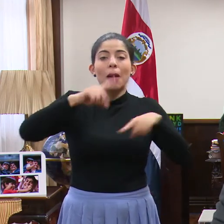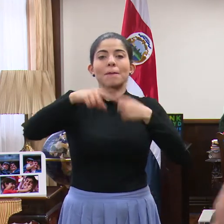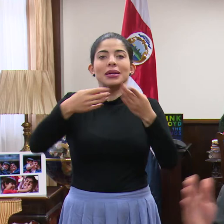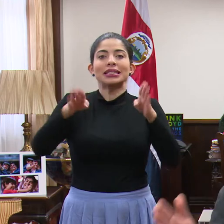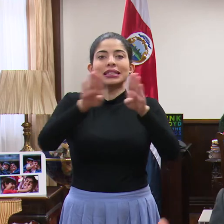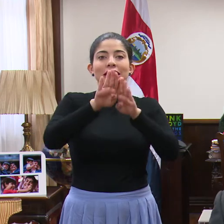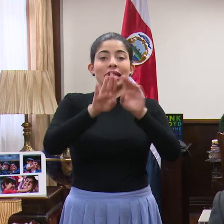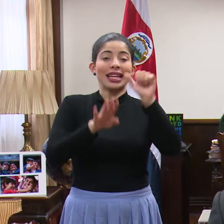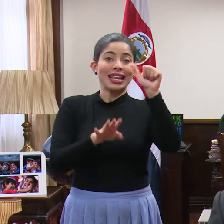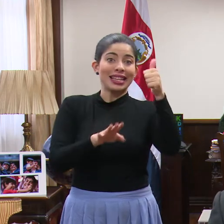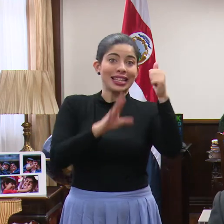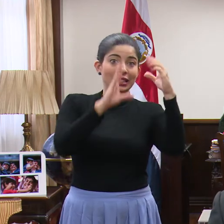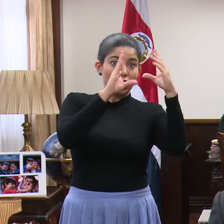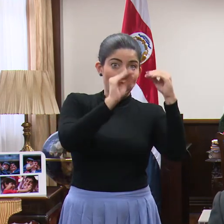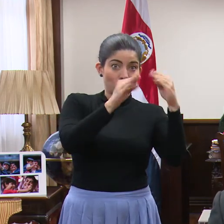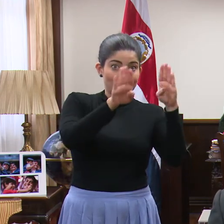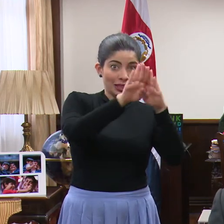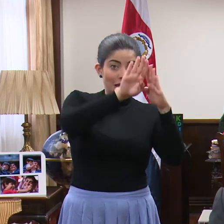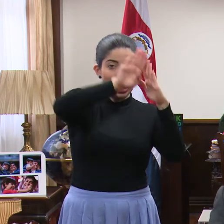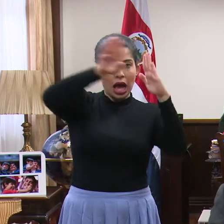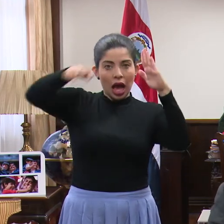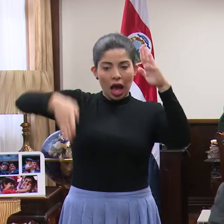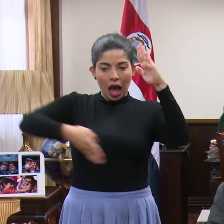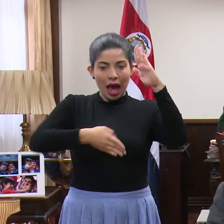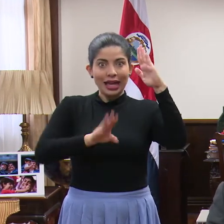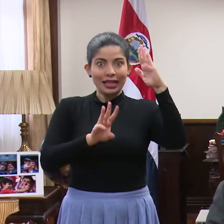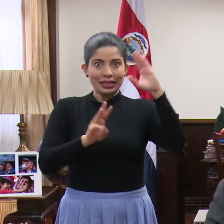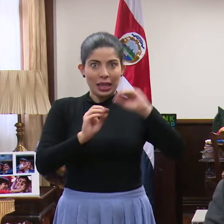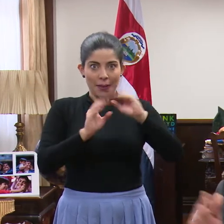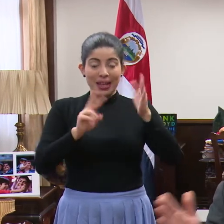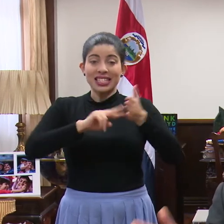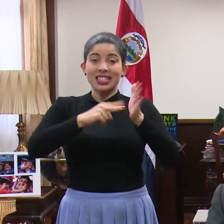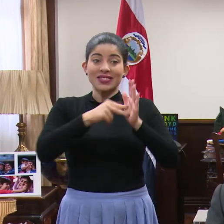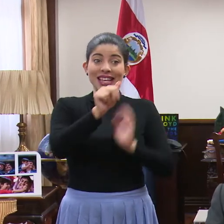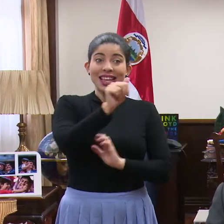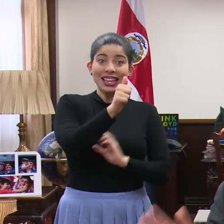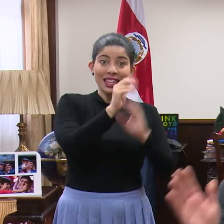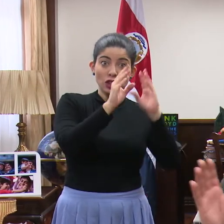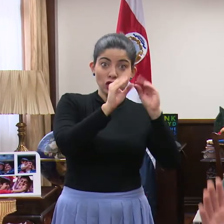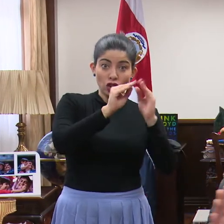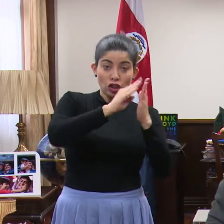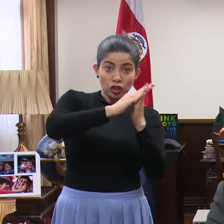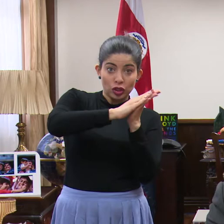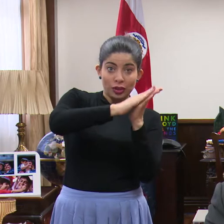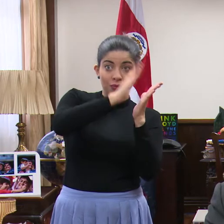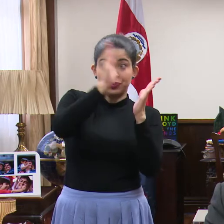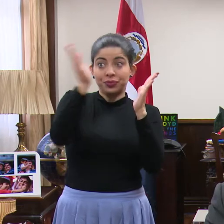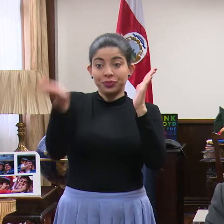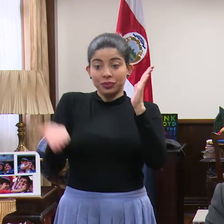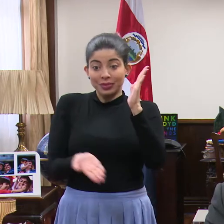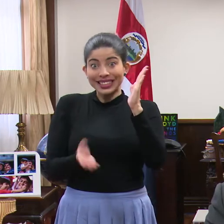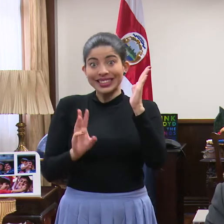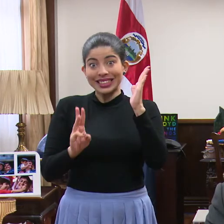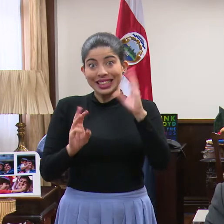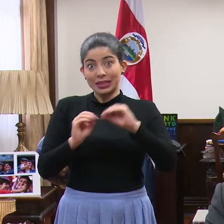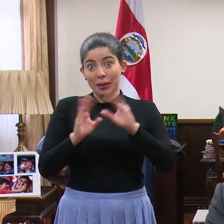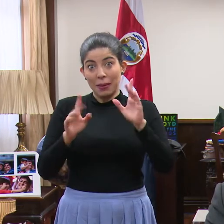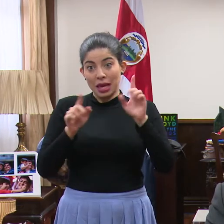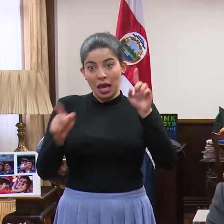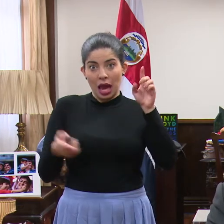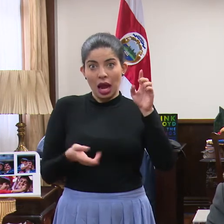la noche a 6 de la mañana. Eso es, que de 10 de la noche a las 6 de la mañana se estará girando esta